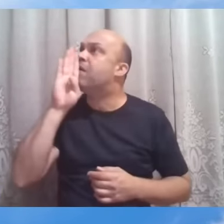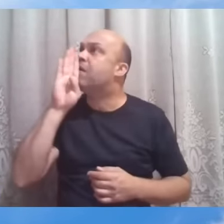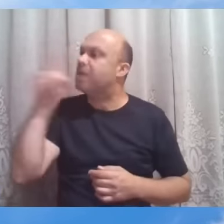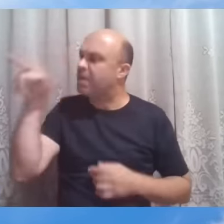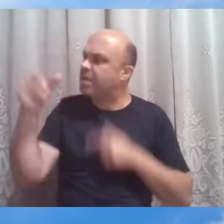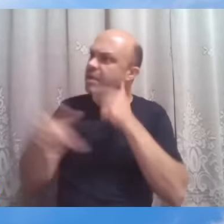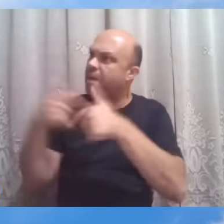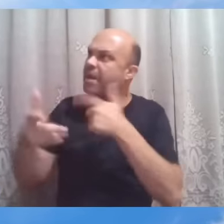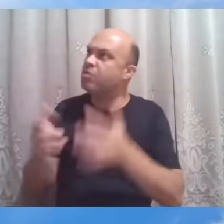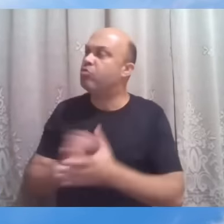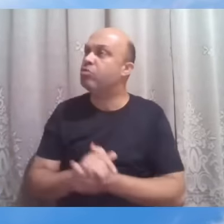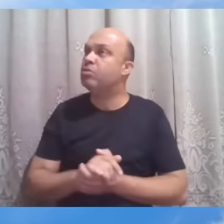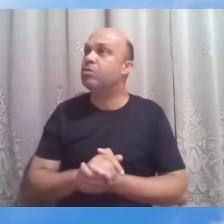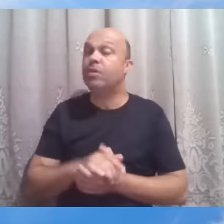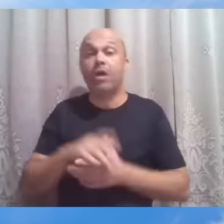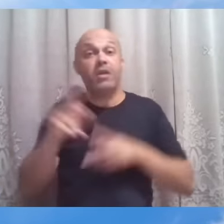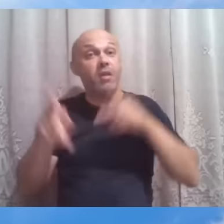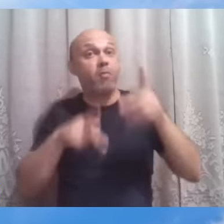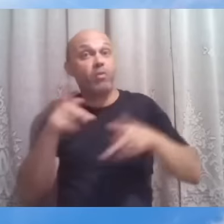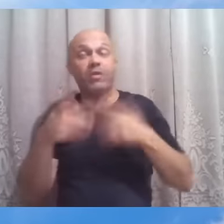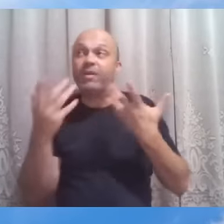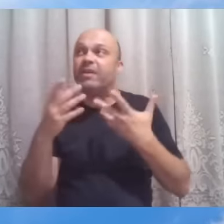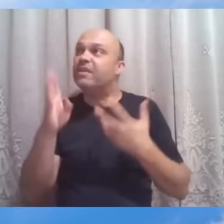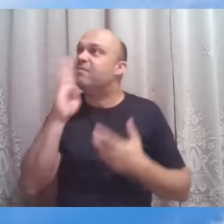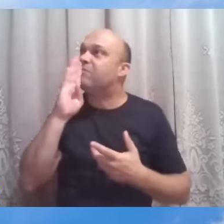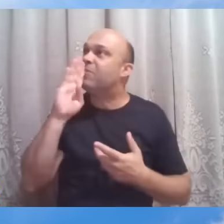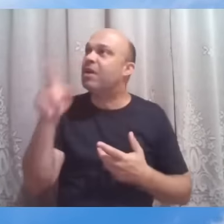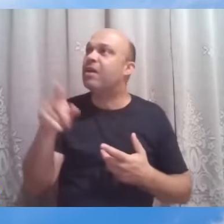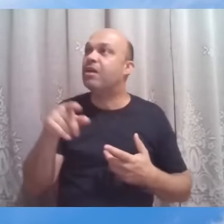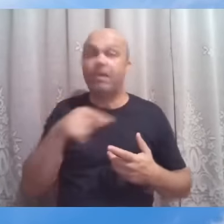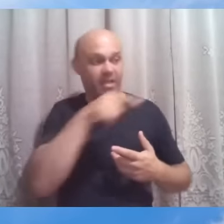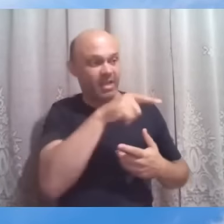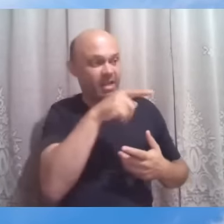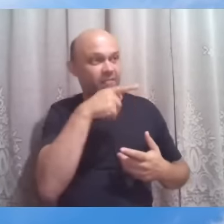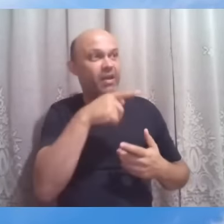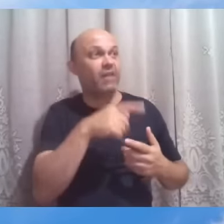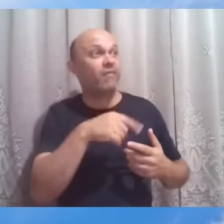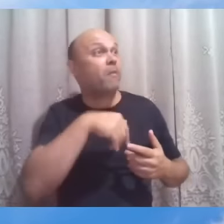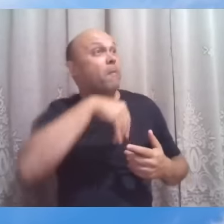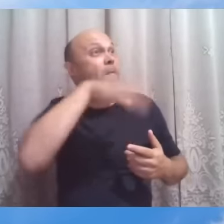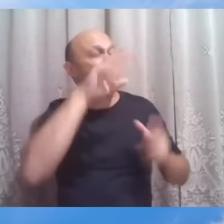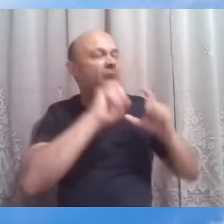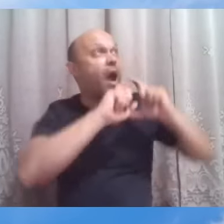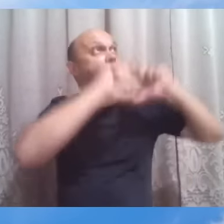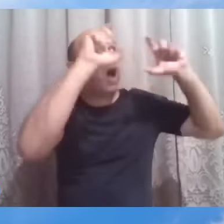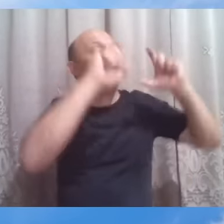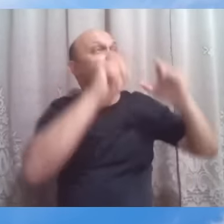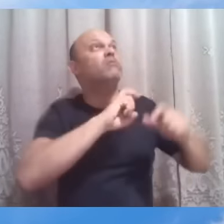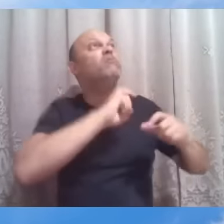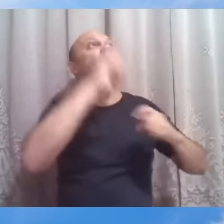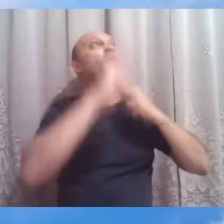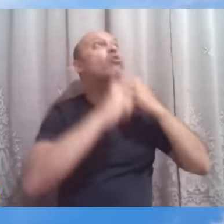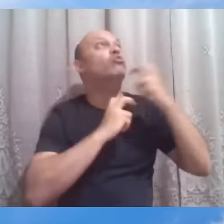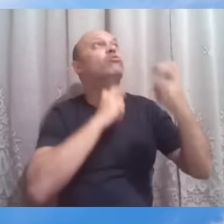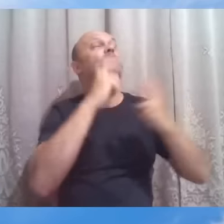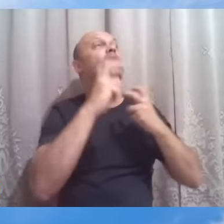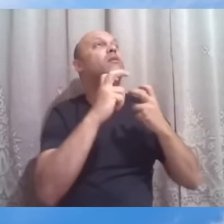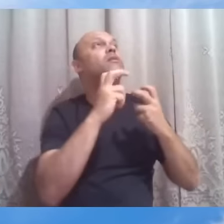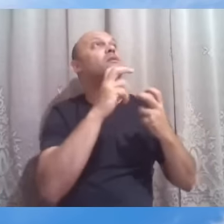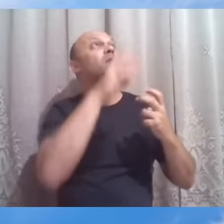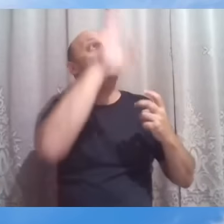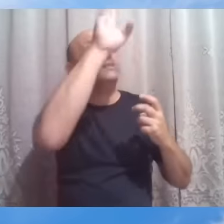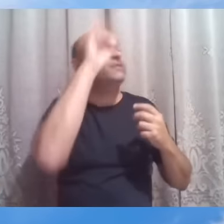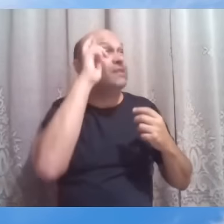a multidão desejava calá-lo, mais alto ele afirmava, Senhor, filho de Davi, tem misericórdia de mim.